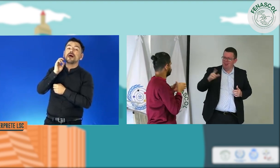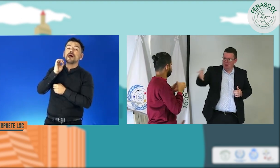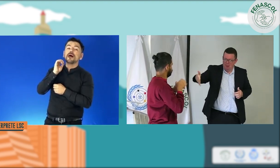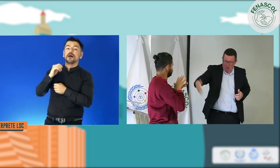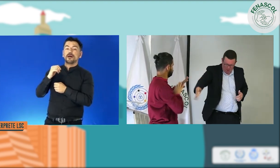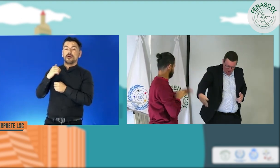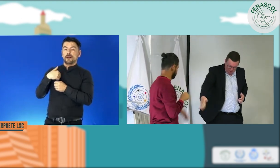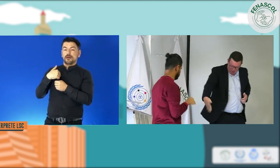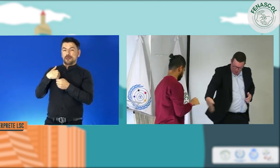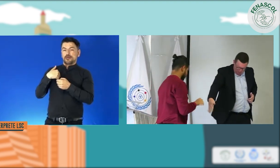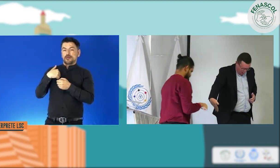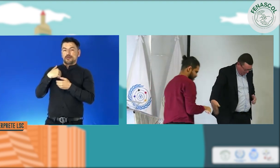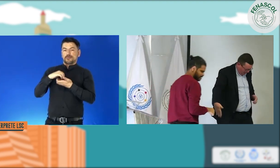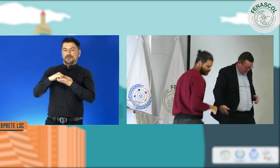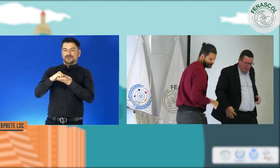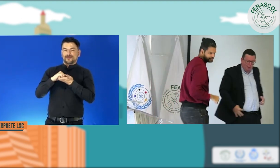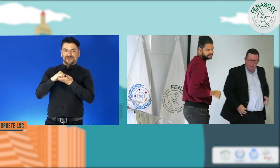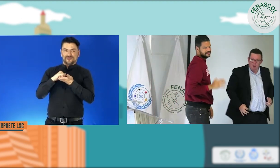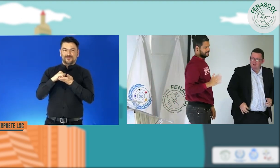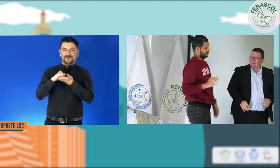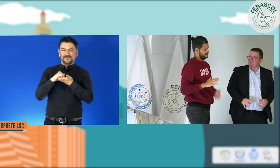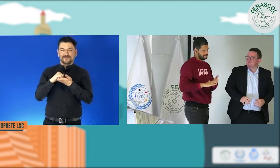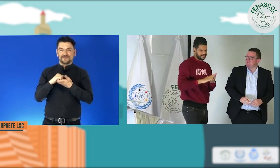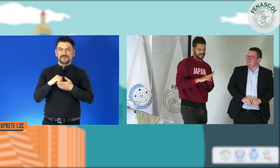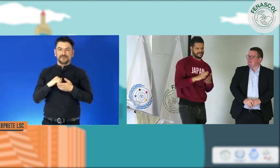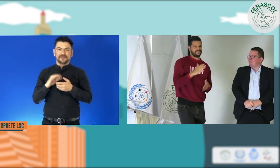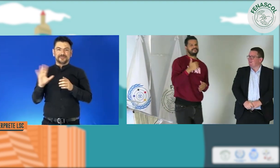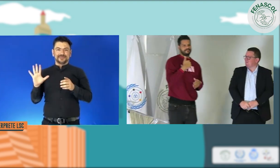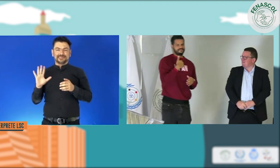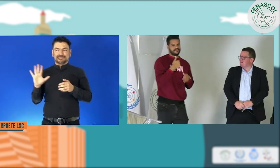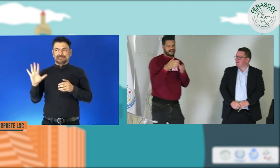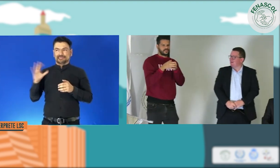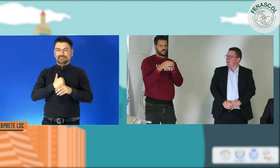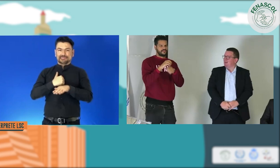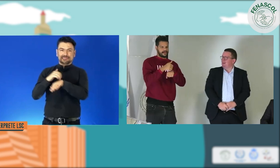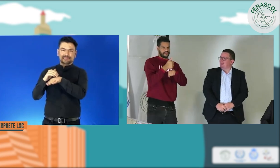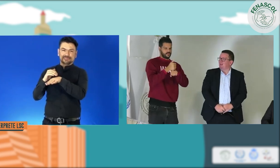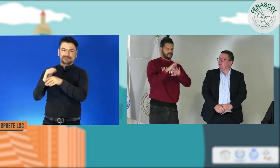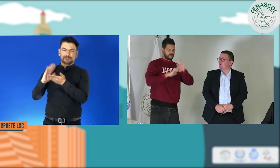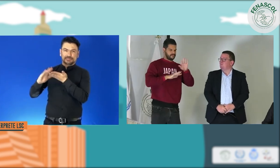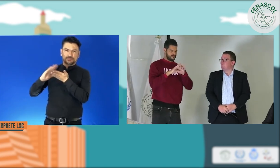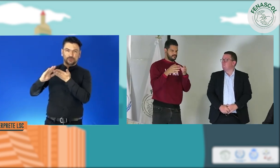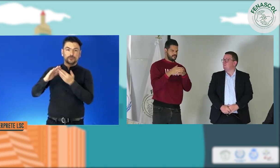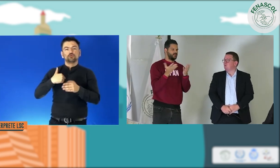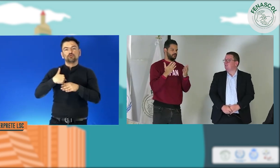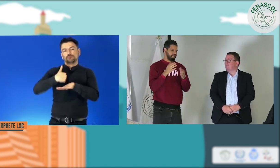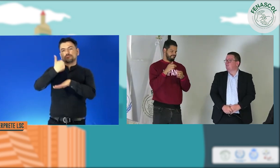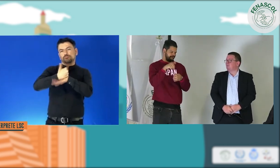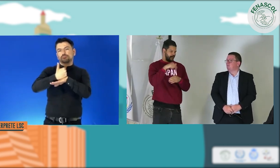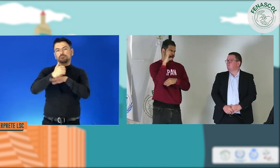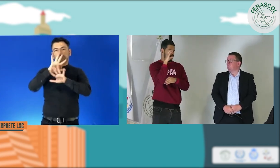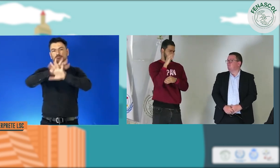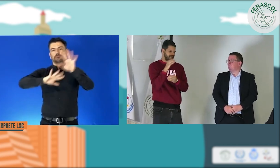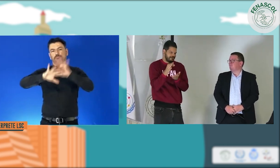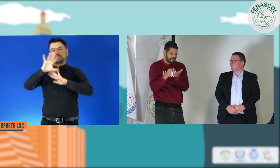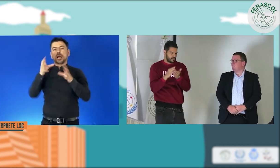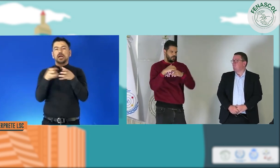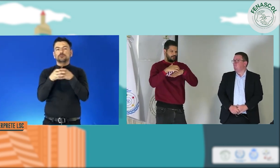Sigue, sigue, sigue. Hasta acá, por favor. Perdón. Soy el director de la asociación de Alisor en el